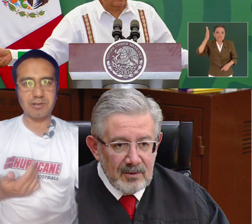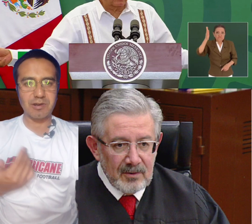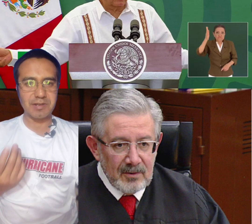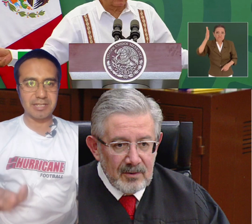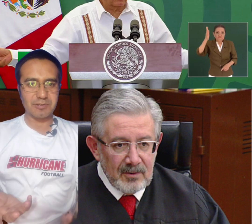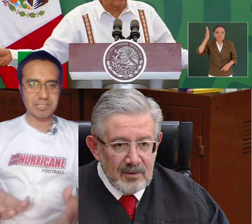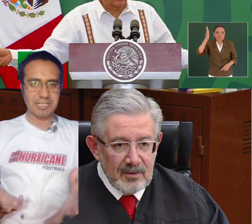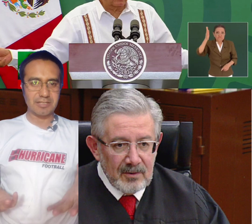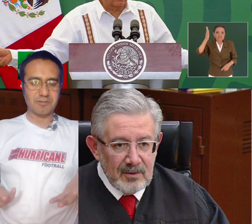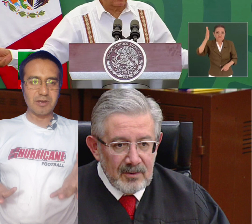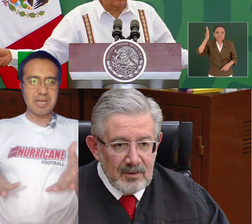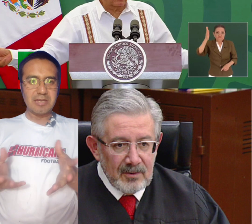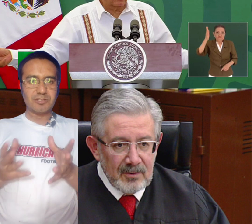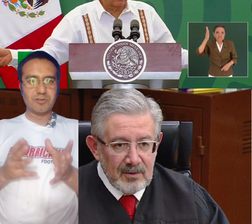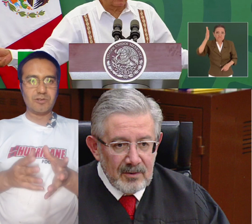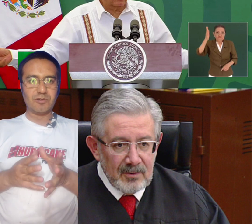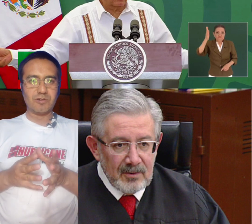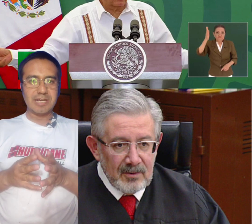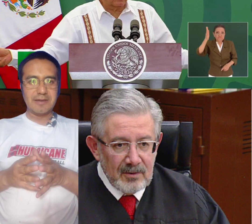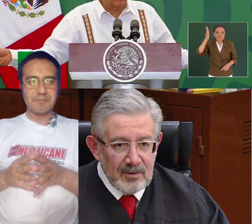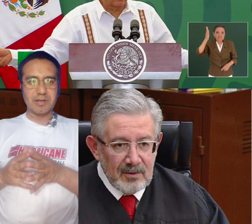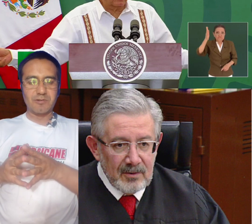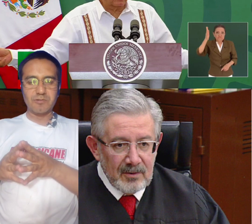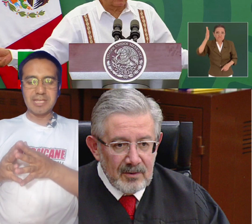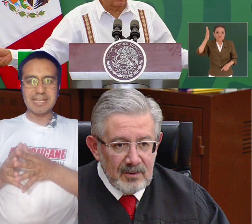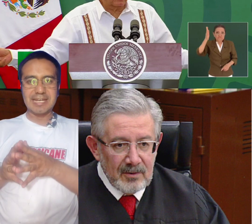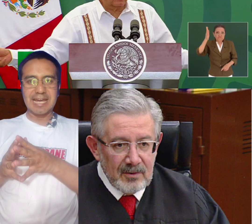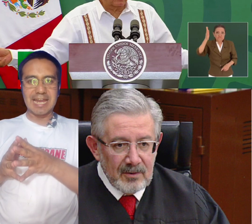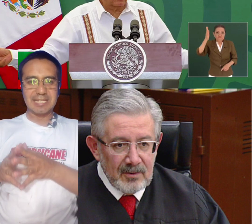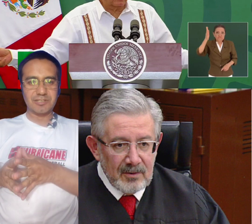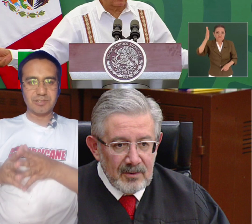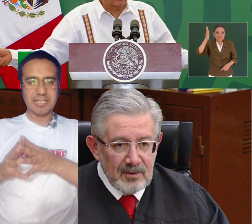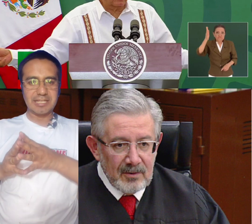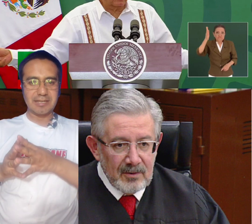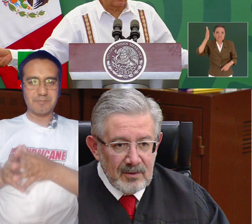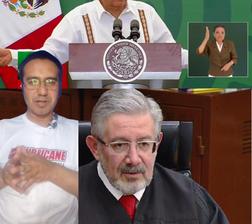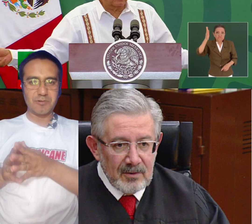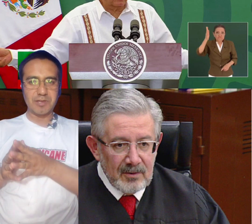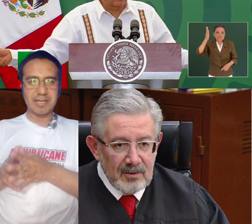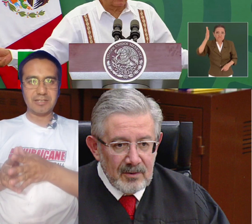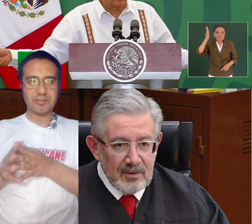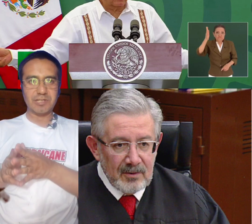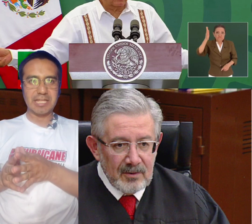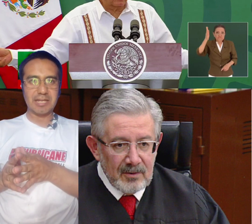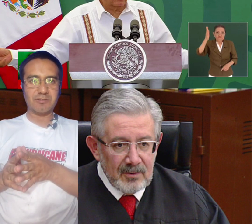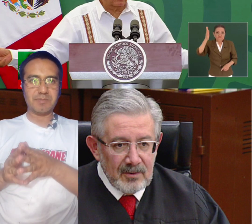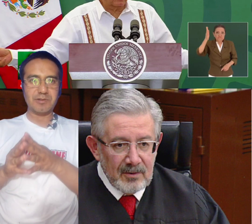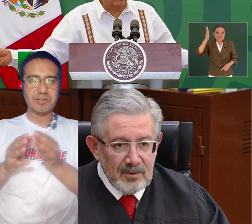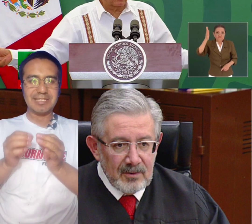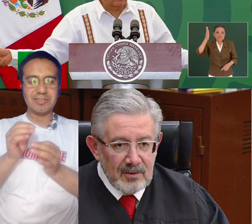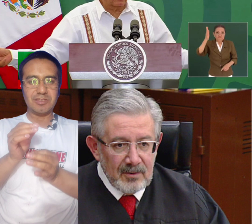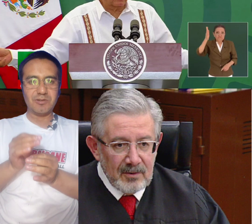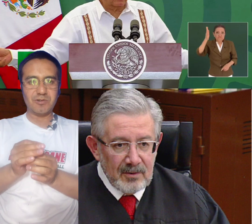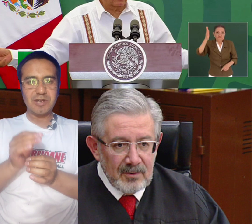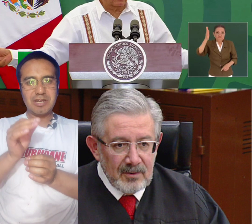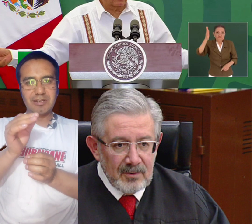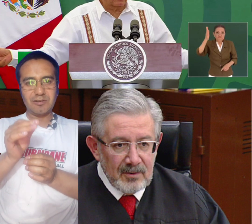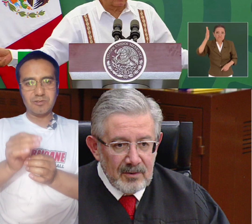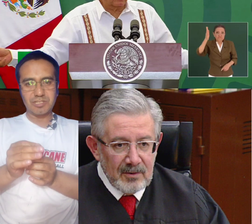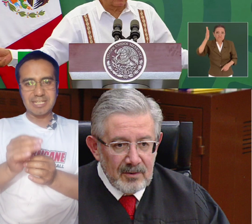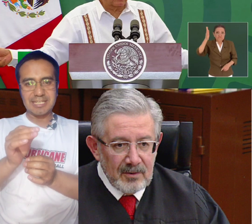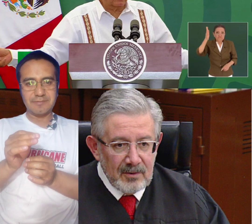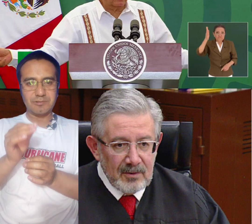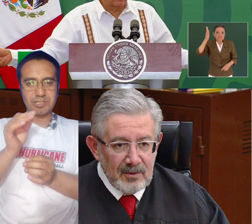como siempre lo ha venido haciendo solo perjudica a la ciudadanía, perjudica al ciudadano pero no